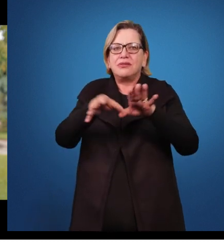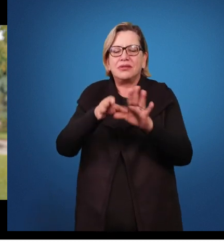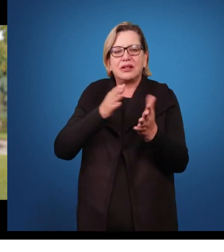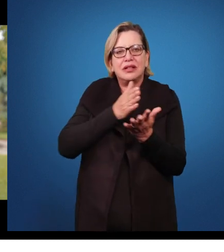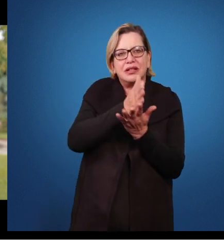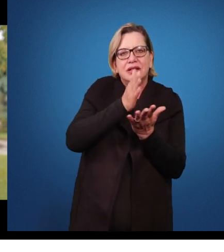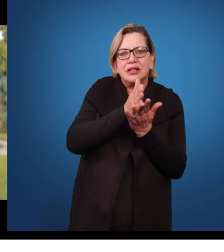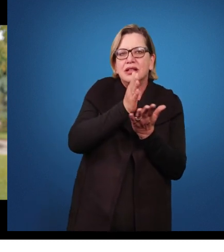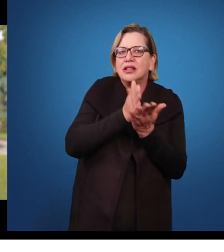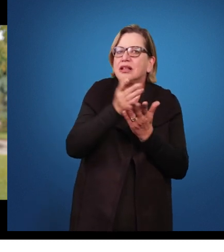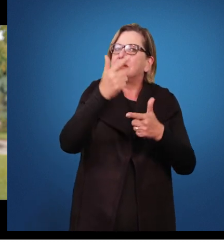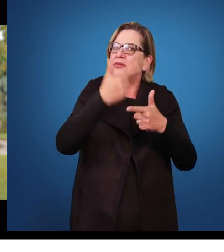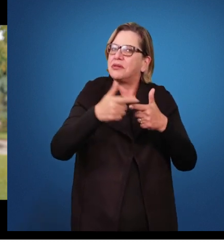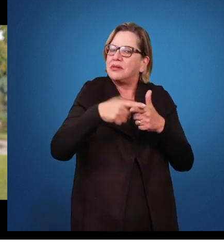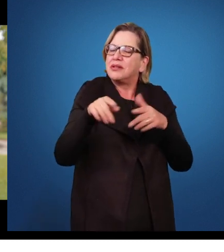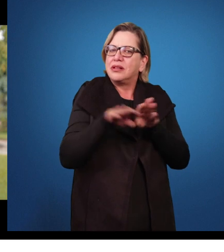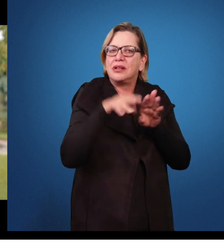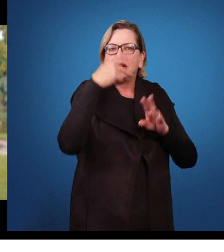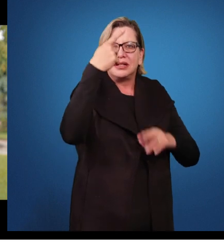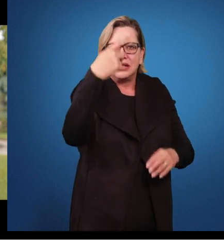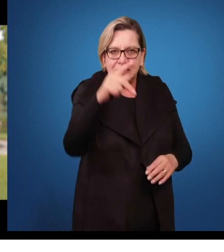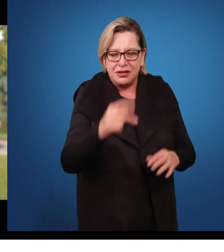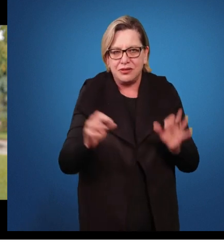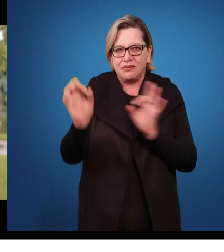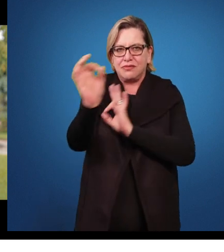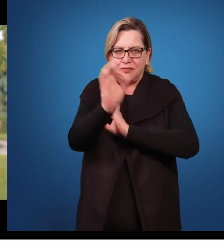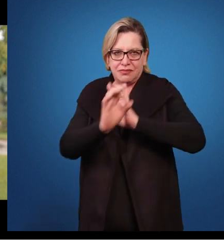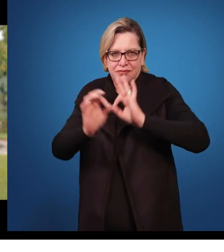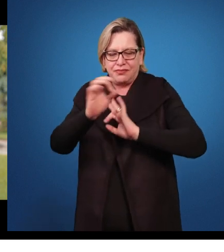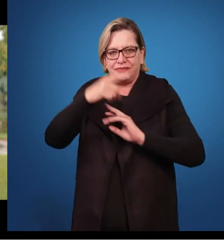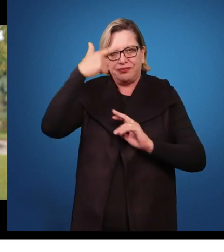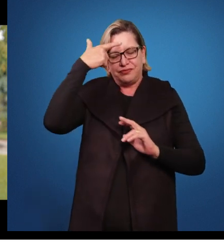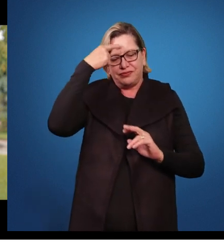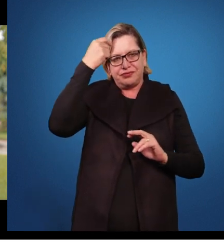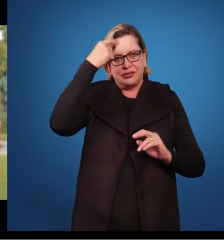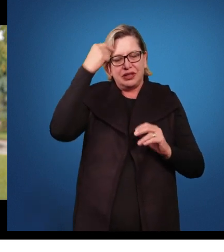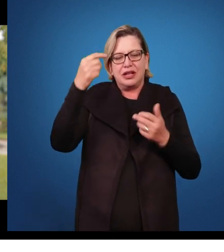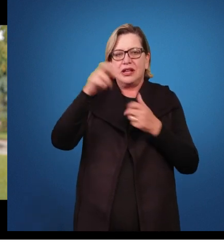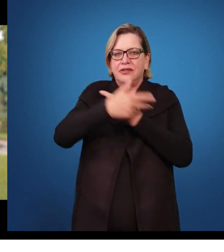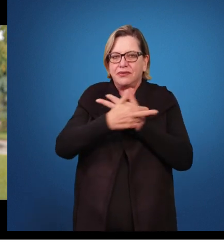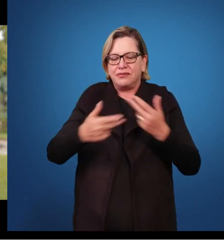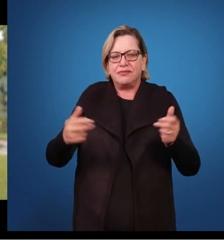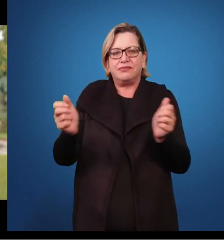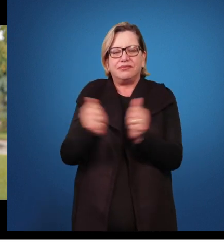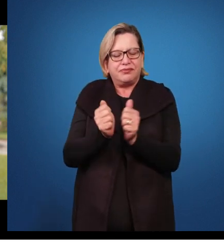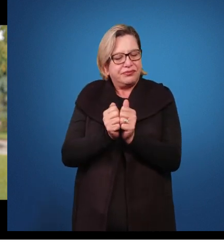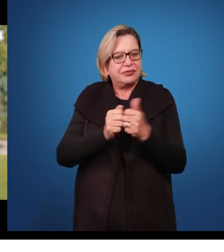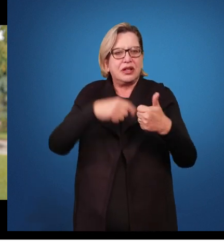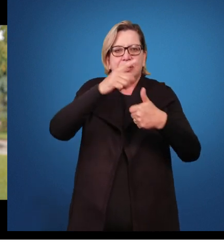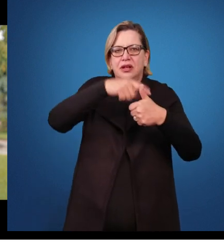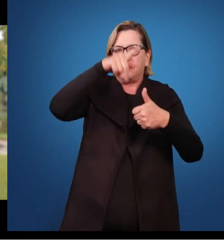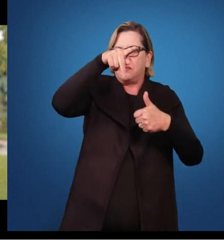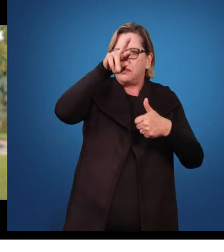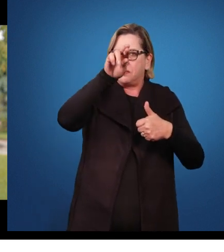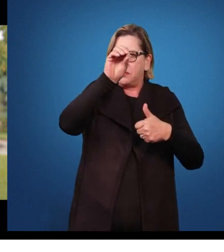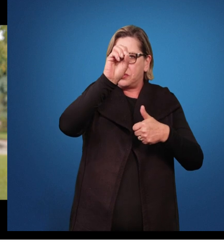também é sua, uma produção da Universidade por meio de diversos órgãos, da Proem, a Proreitoria de Ensino,